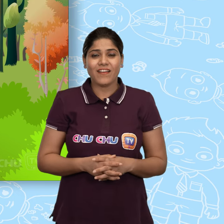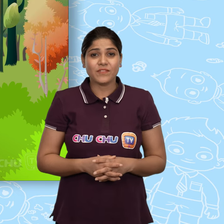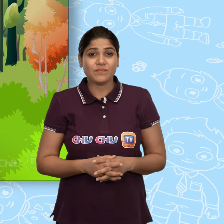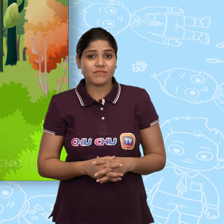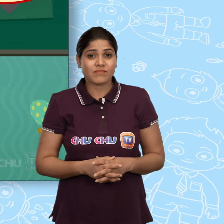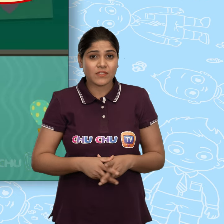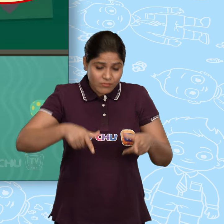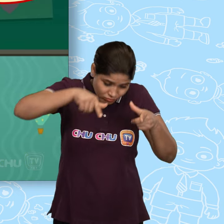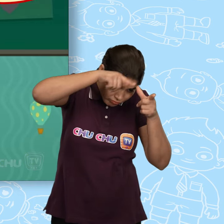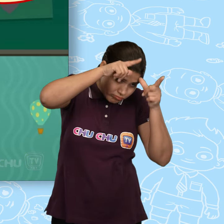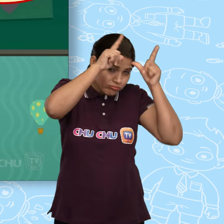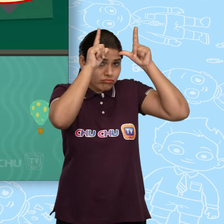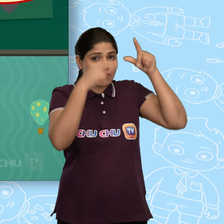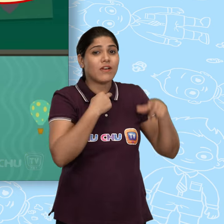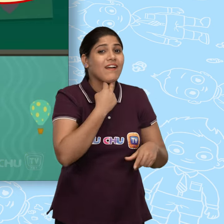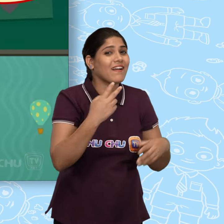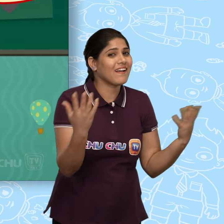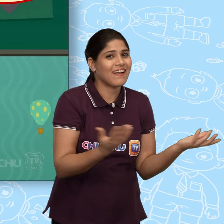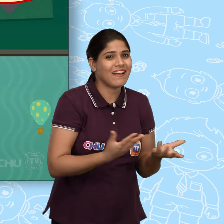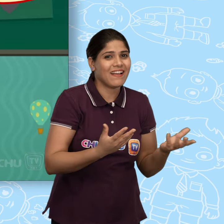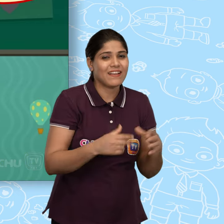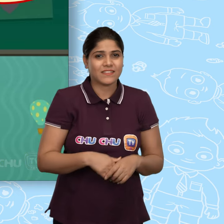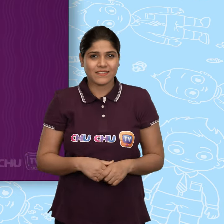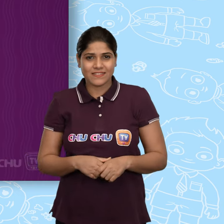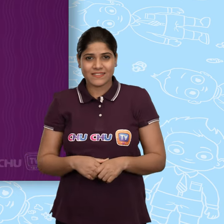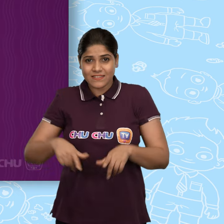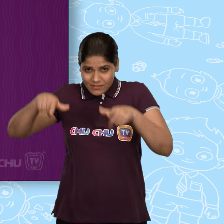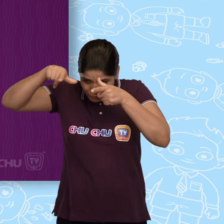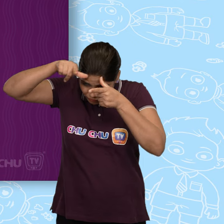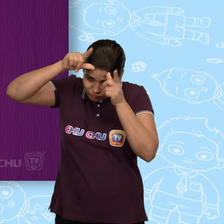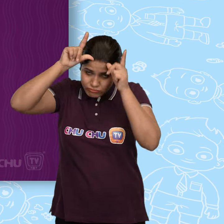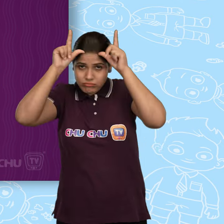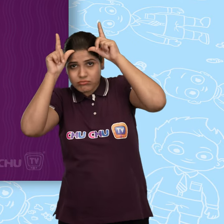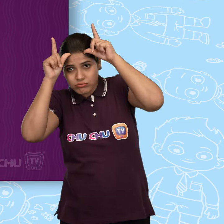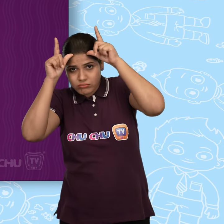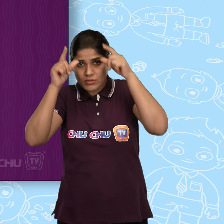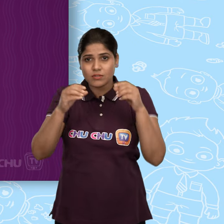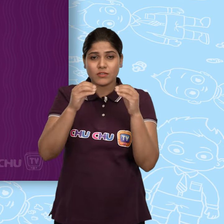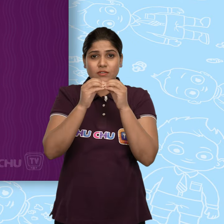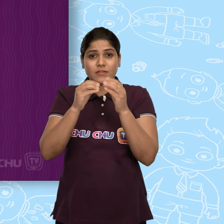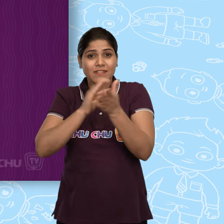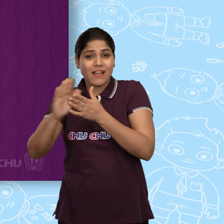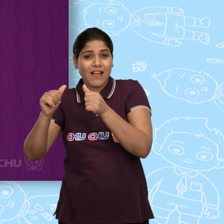बताओ जंगली भैसा कैसे बोलता है जंगली भैसा करता है हाँ